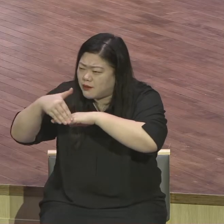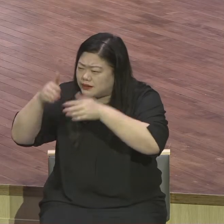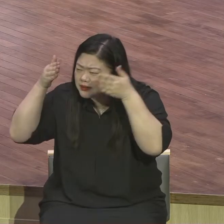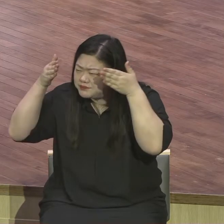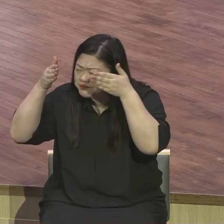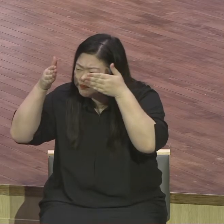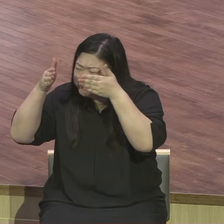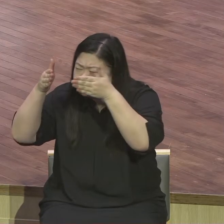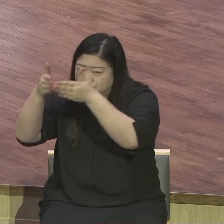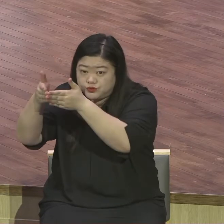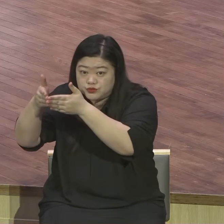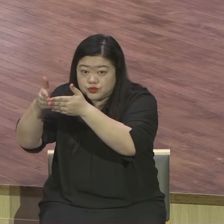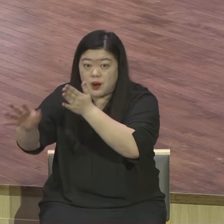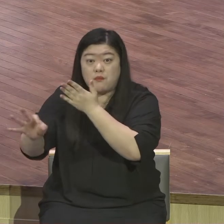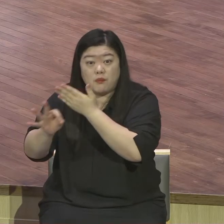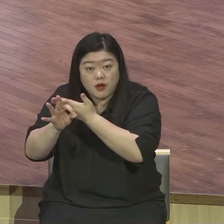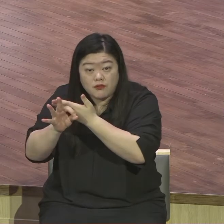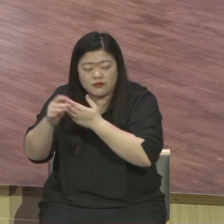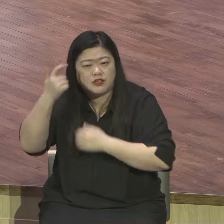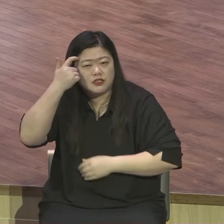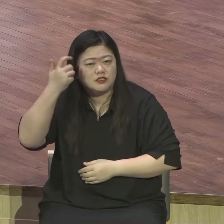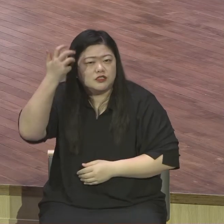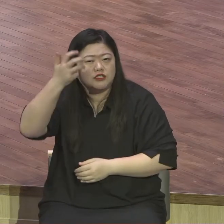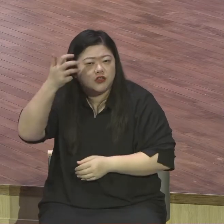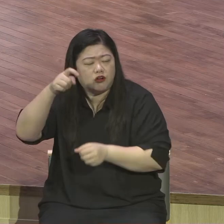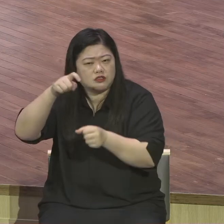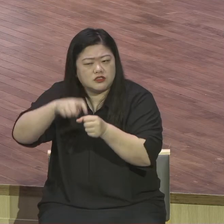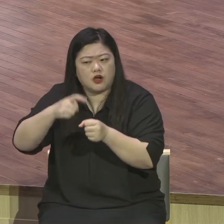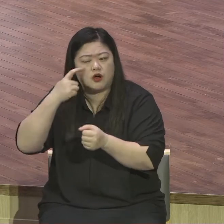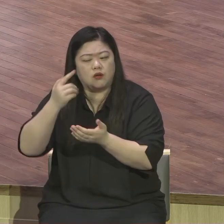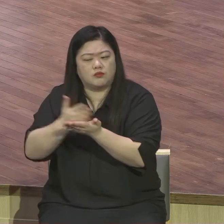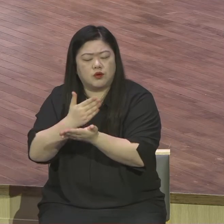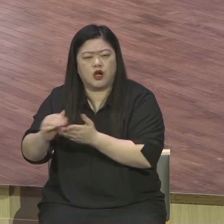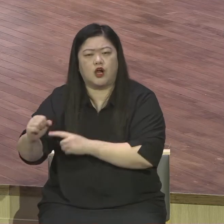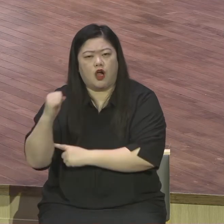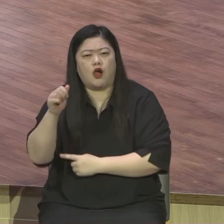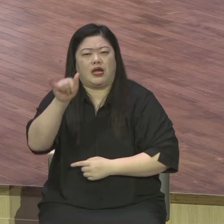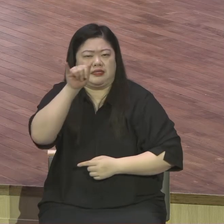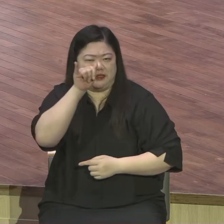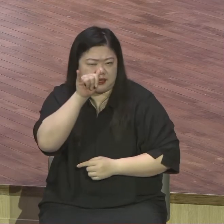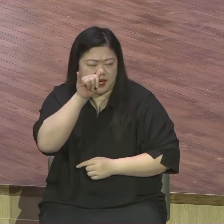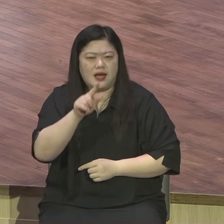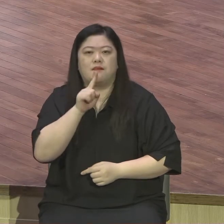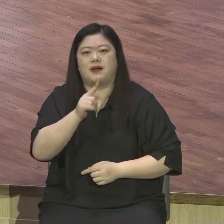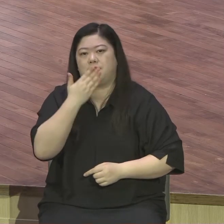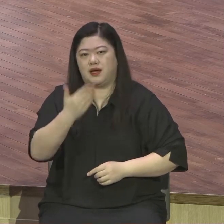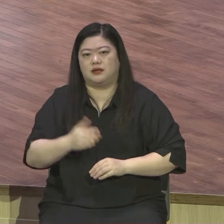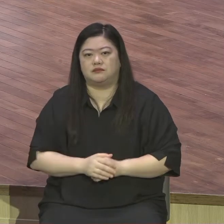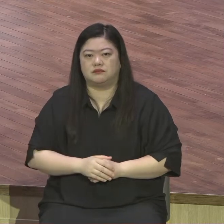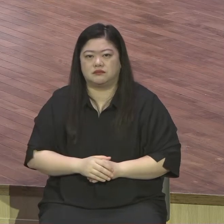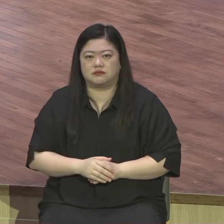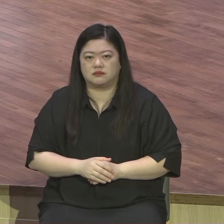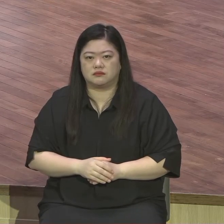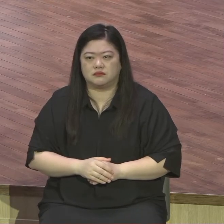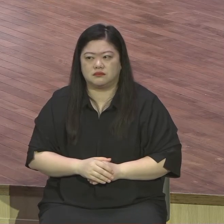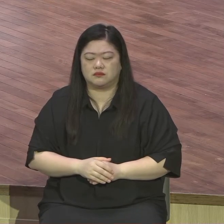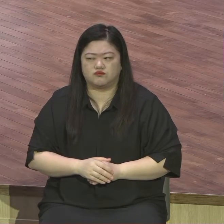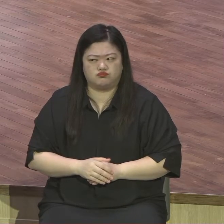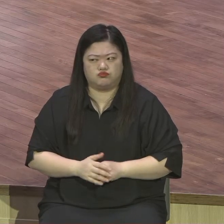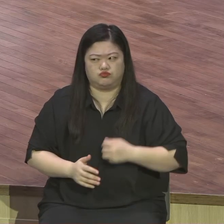포커스를 맞추는 것. 이게 분비력이에요. 영적 분비력. 내 거 가지고, 내 자존심 가지고, 내